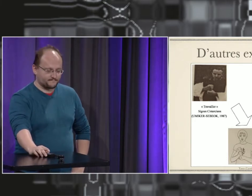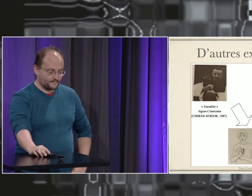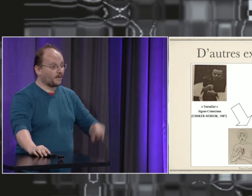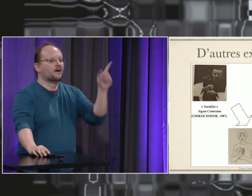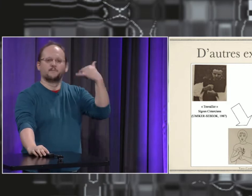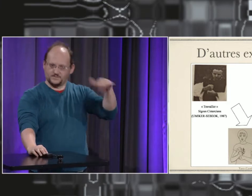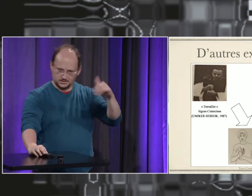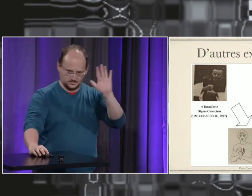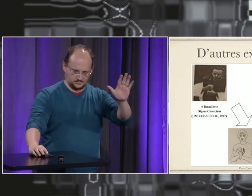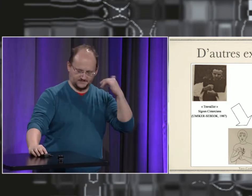même chose pour la langue des signes.